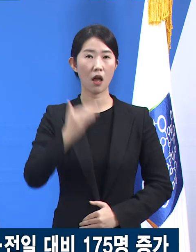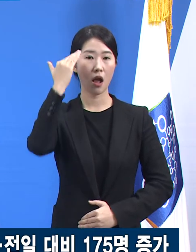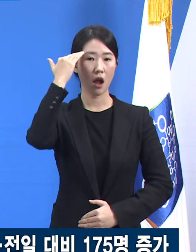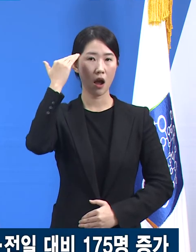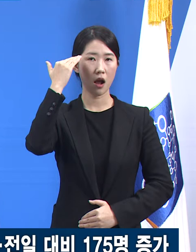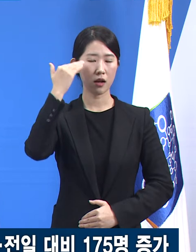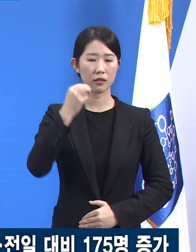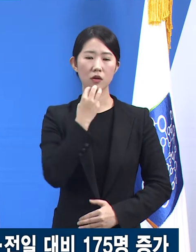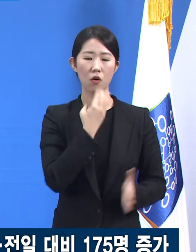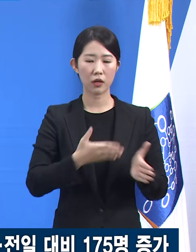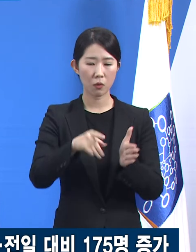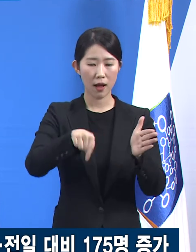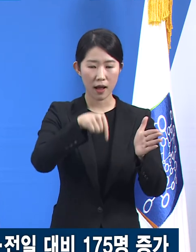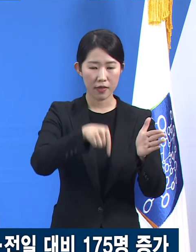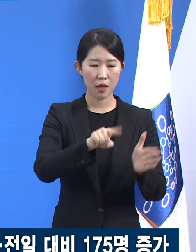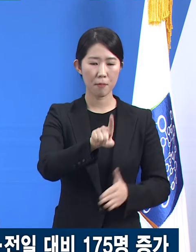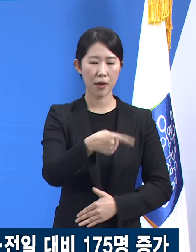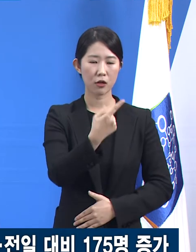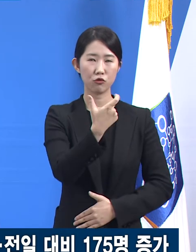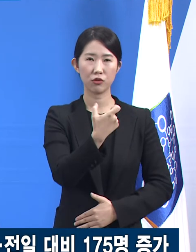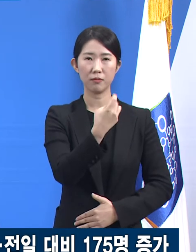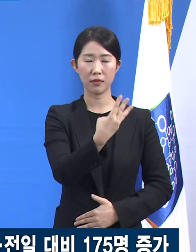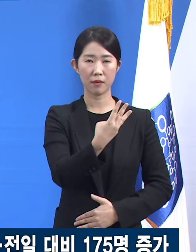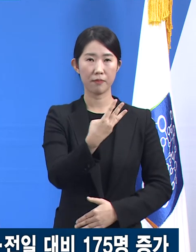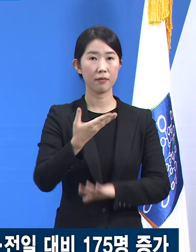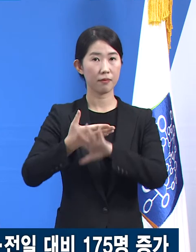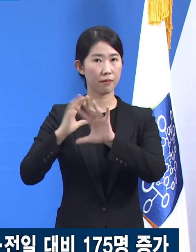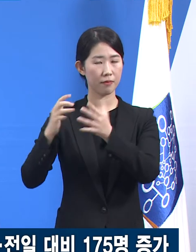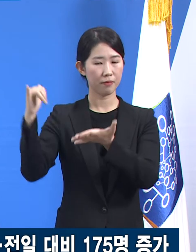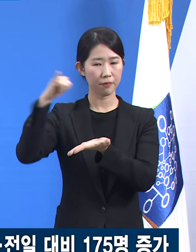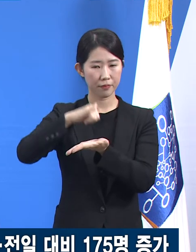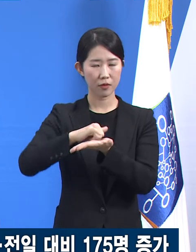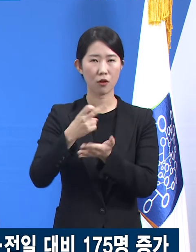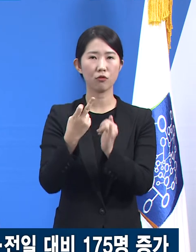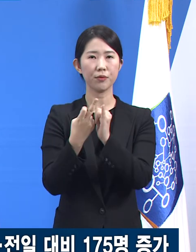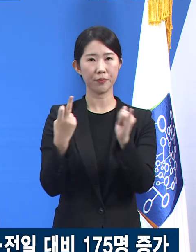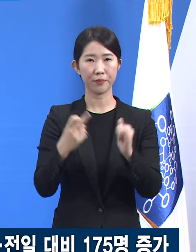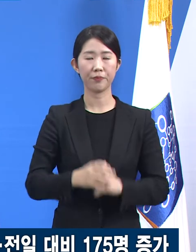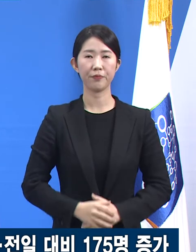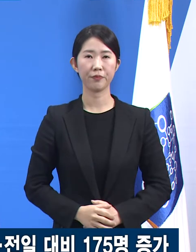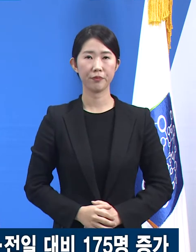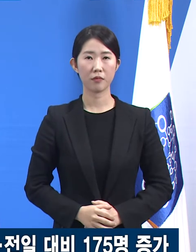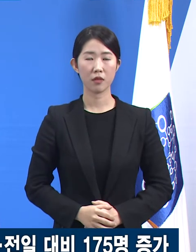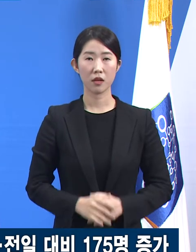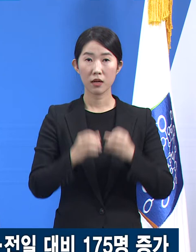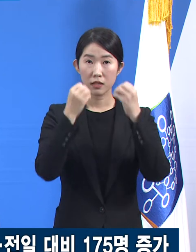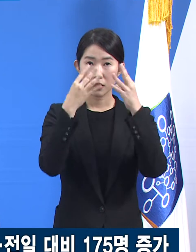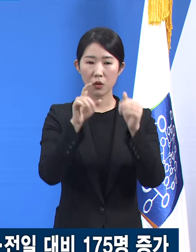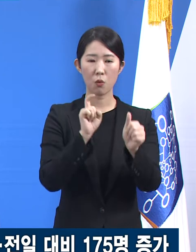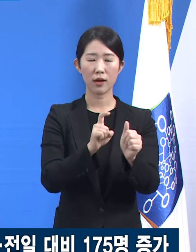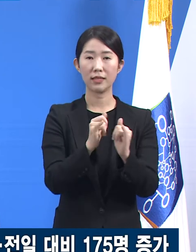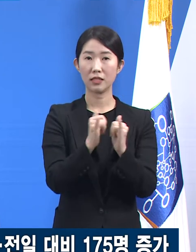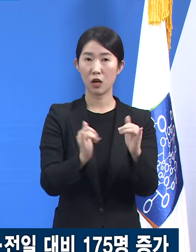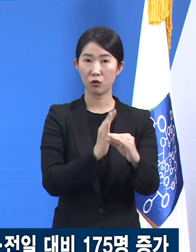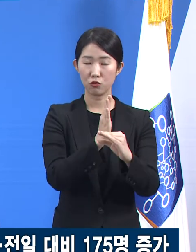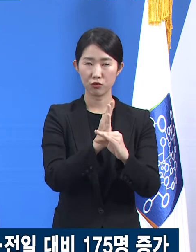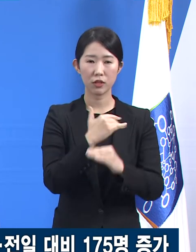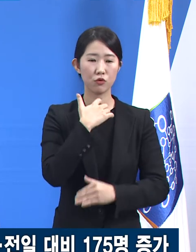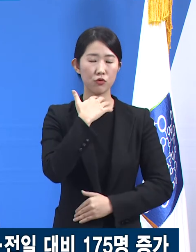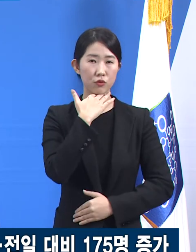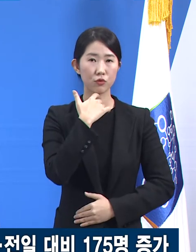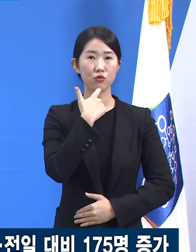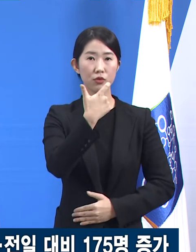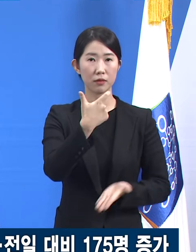발생이 163명이고 해외 유입 관련은 12명입니다. 신규 확진자 중 60세 이상의